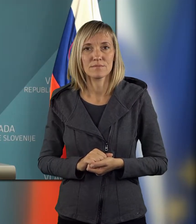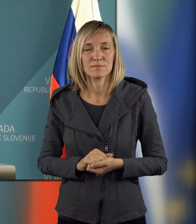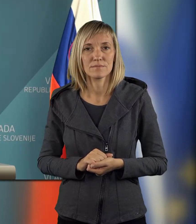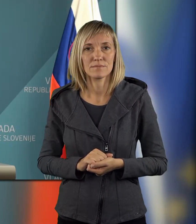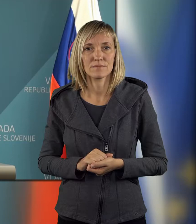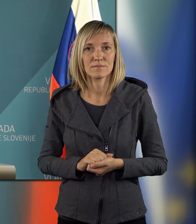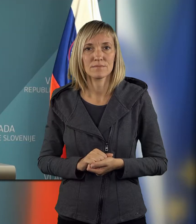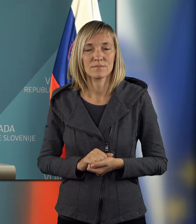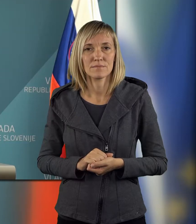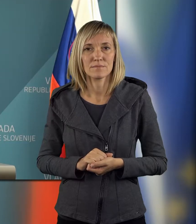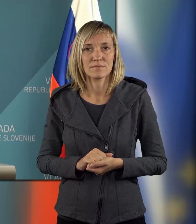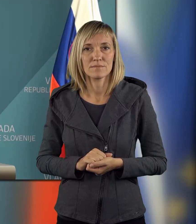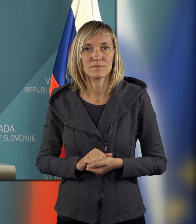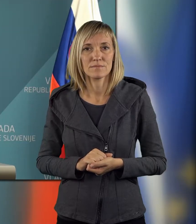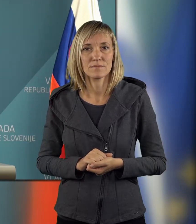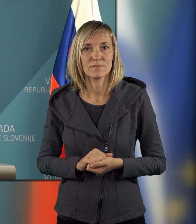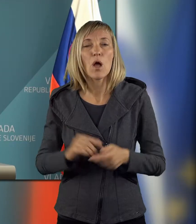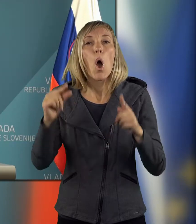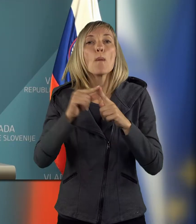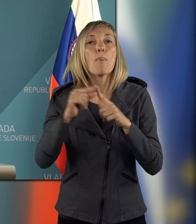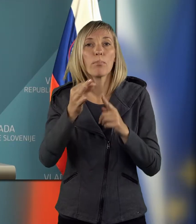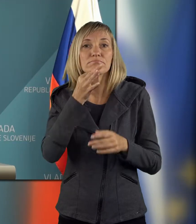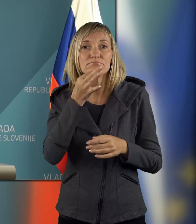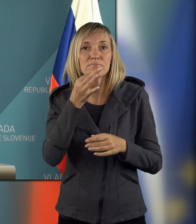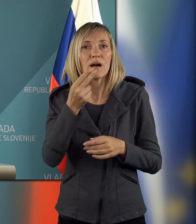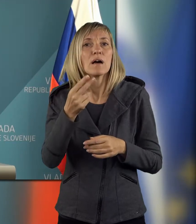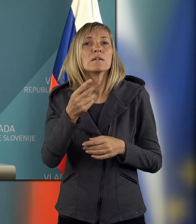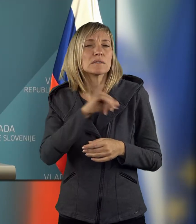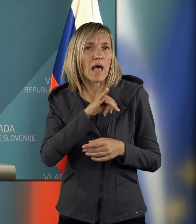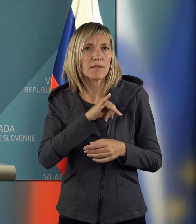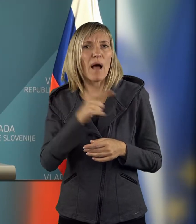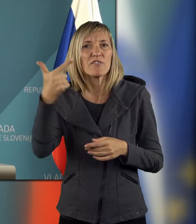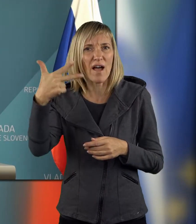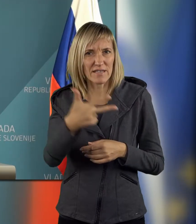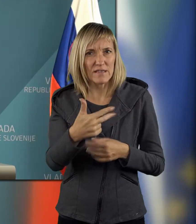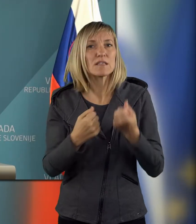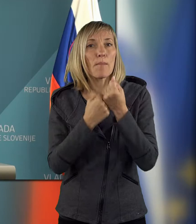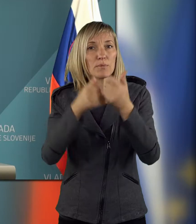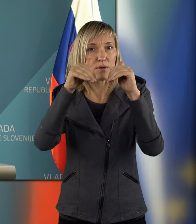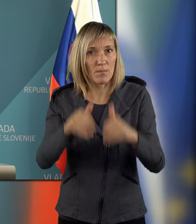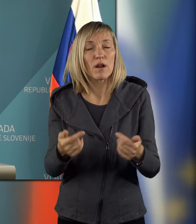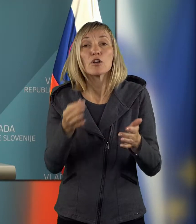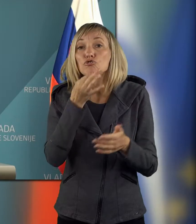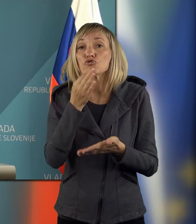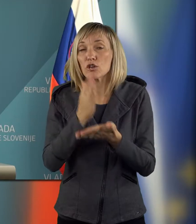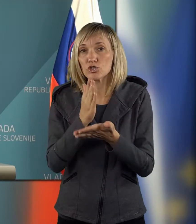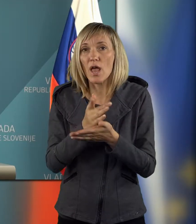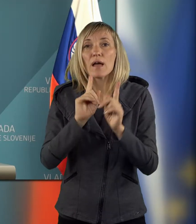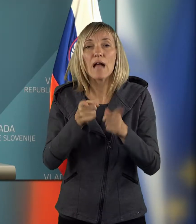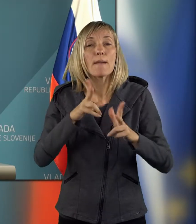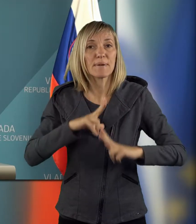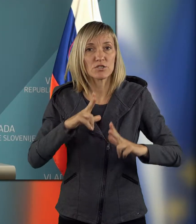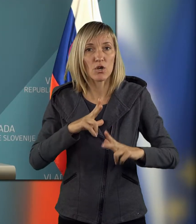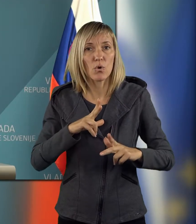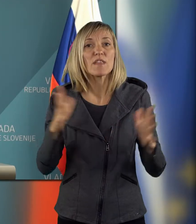Izvoljte, ja, kakšen bomo, ja. Irena, jo, VVPOP TV. Mene sam zanima, kaj je na to, je potrebna dvotretinska večina. Če ste že kaj, mislim, kaj